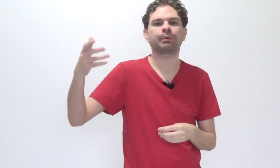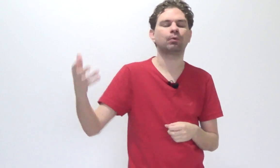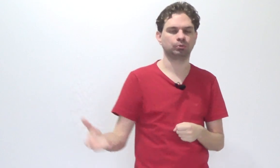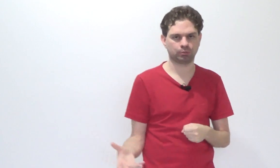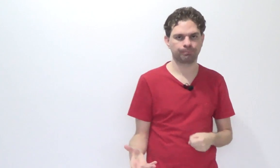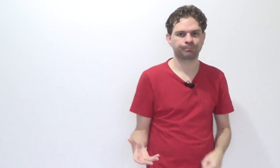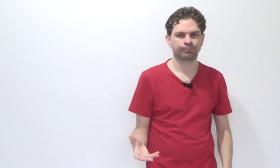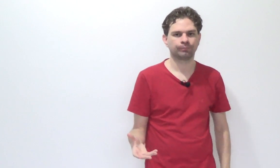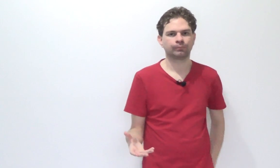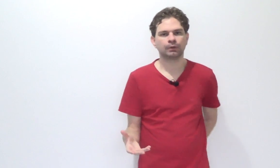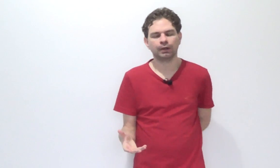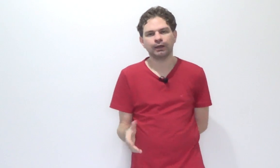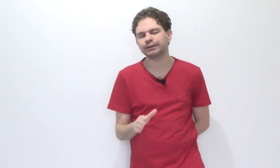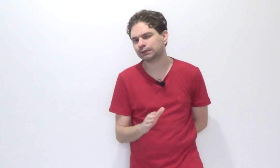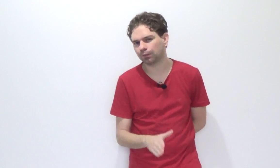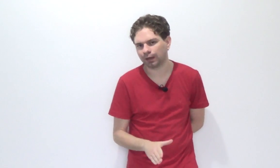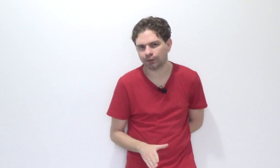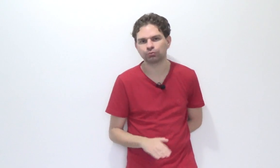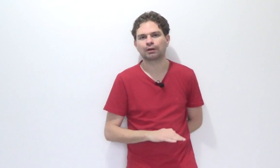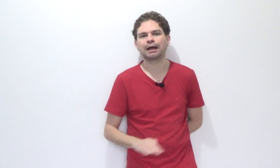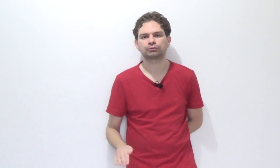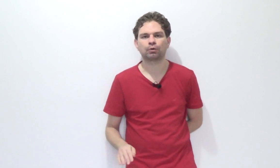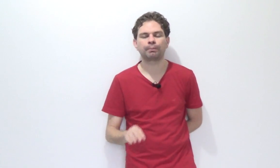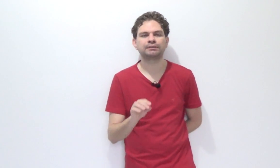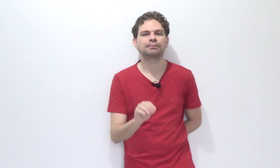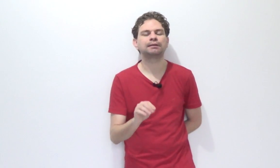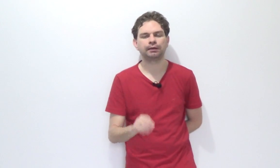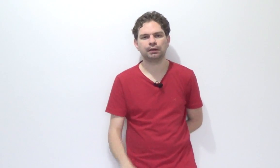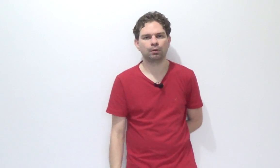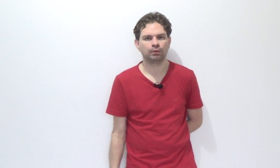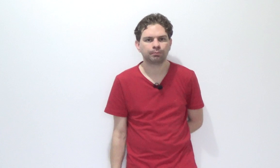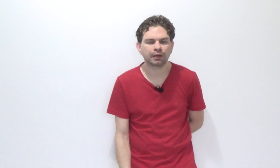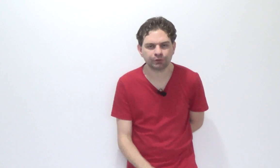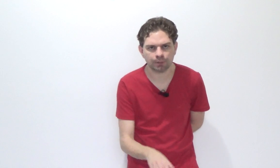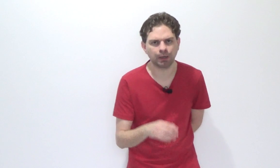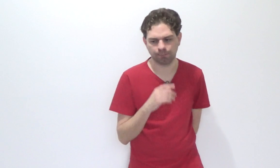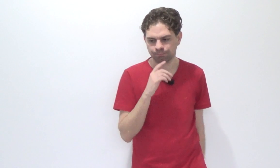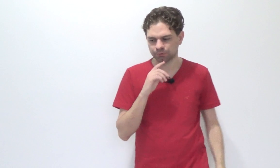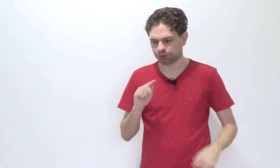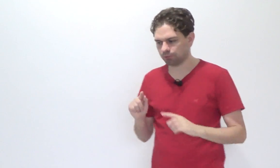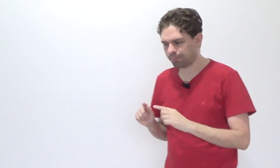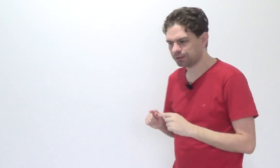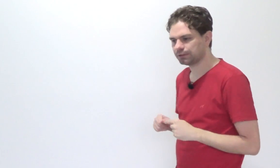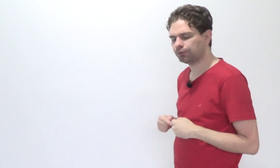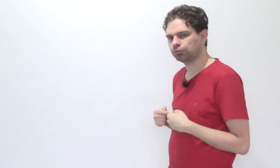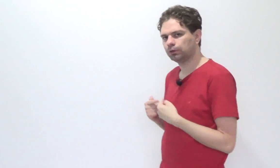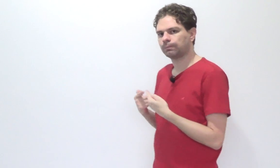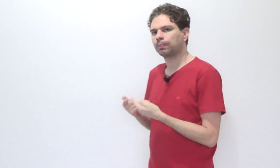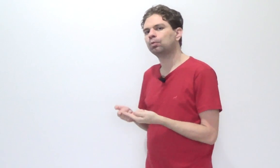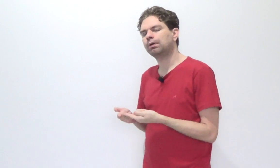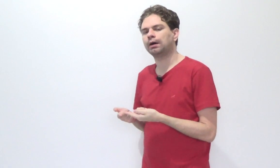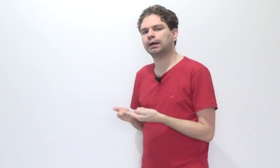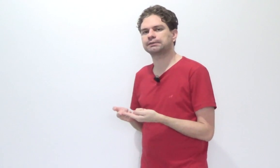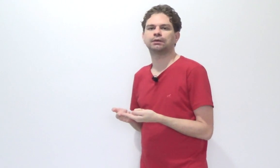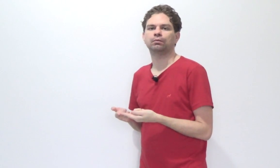para outro. Esse é o caso clássico da competência material. Porque, veja bem, se eu apresento uma ação,